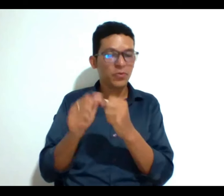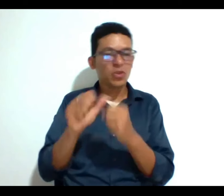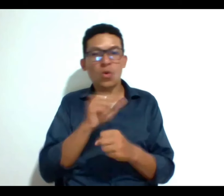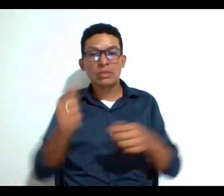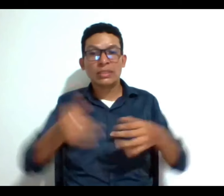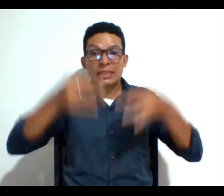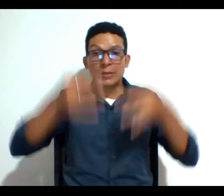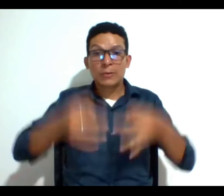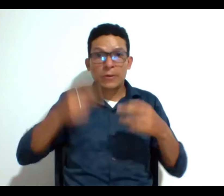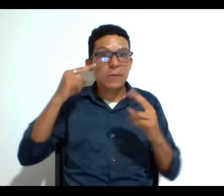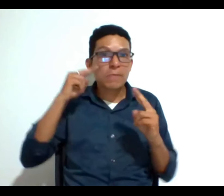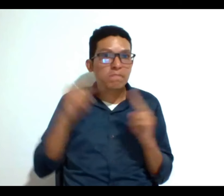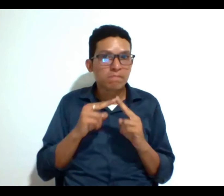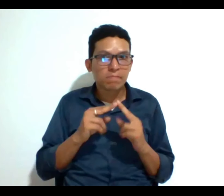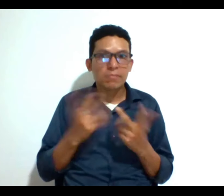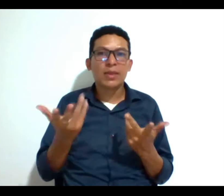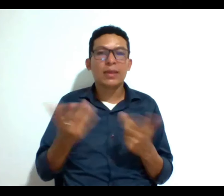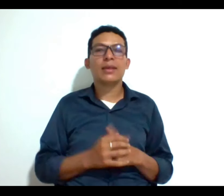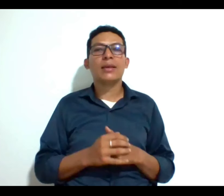conocimiento